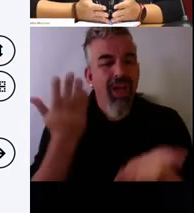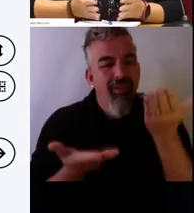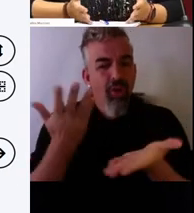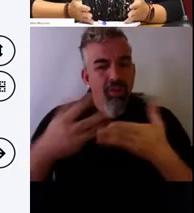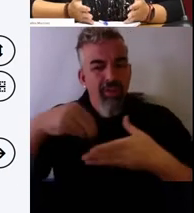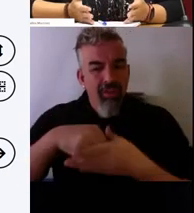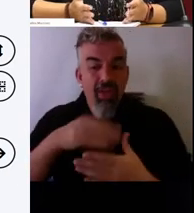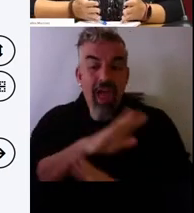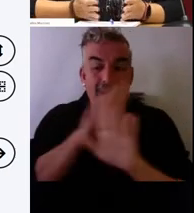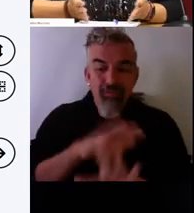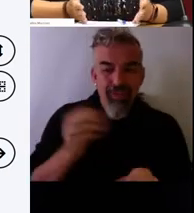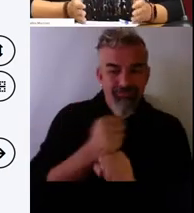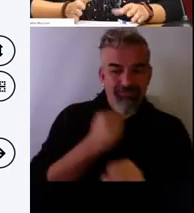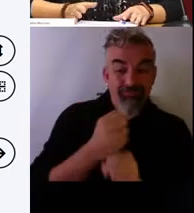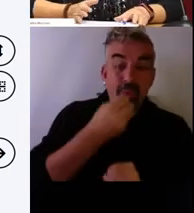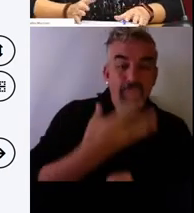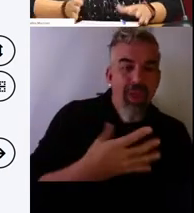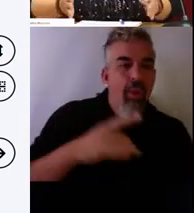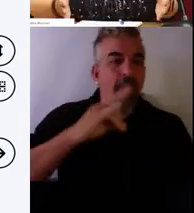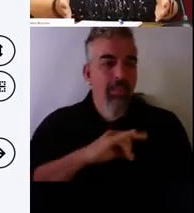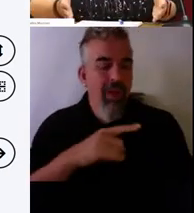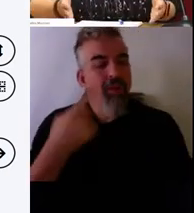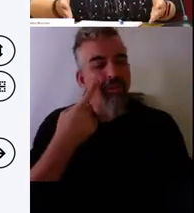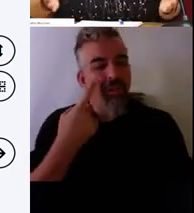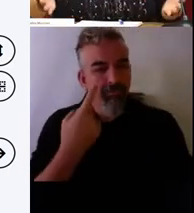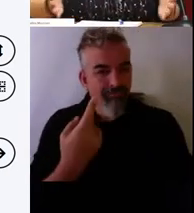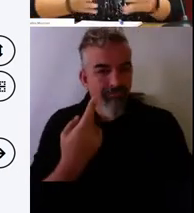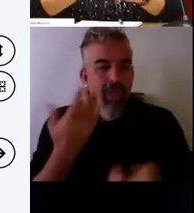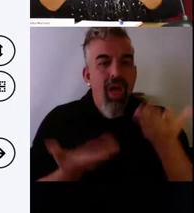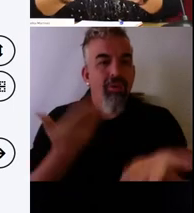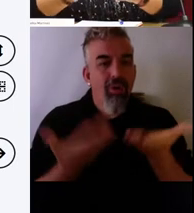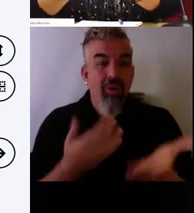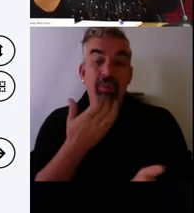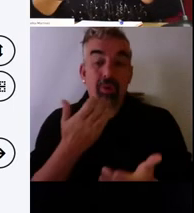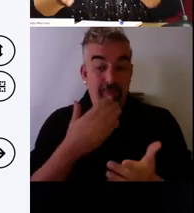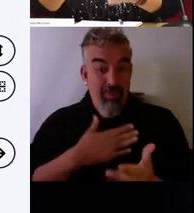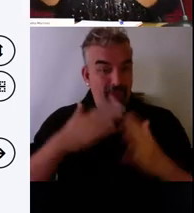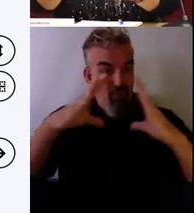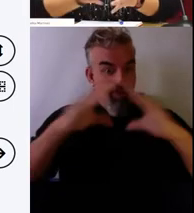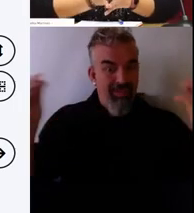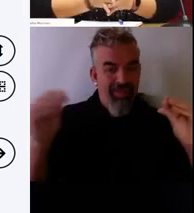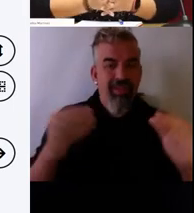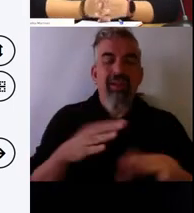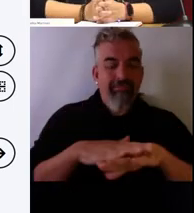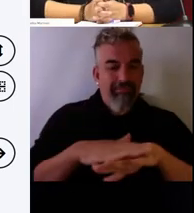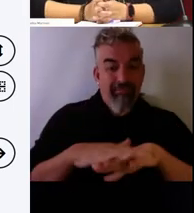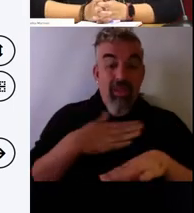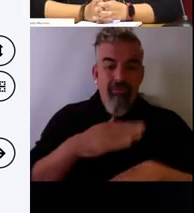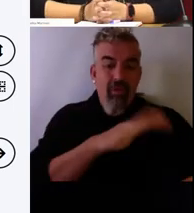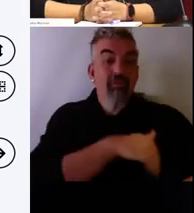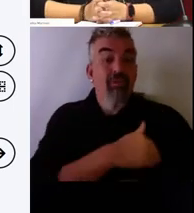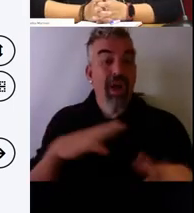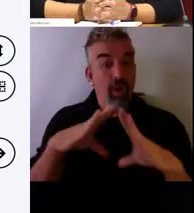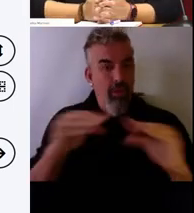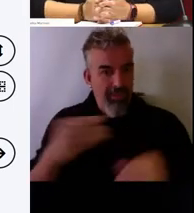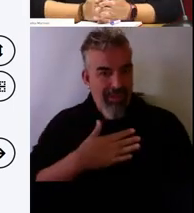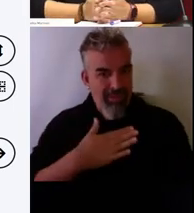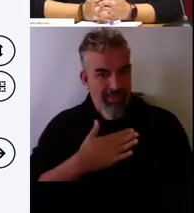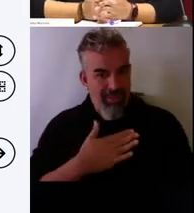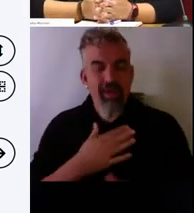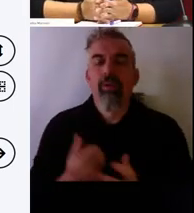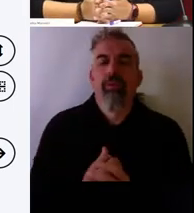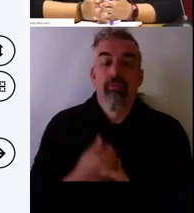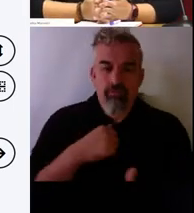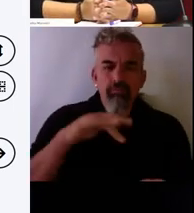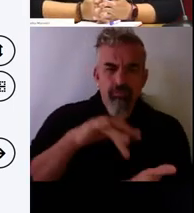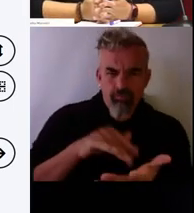está bien o está mal. Por ejemplo, en mi universidad, perdón, en mi facultad, he visto